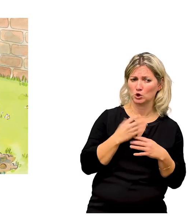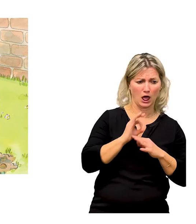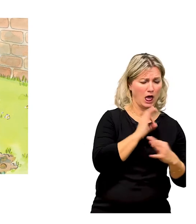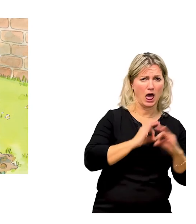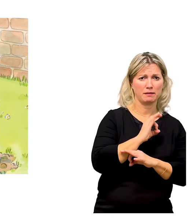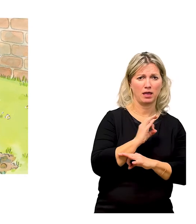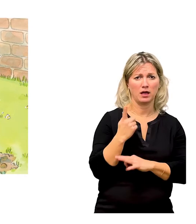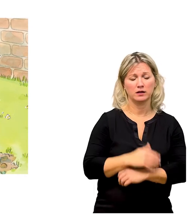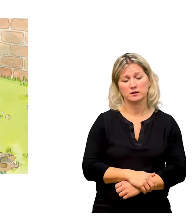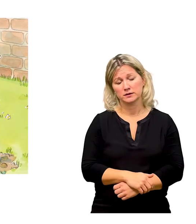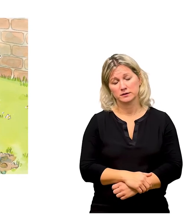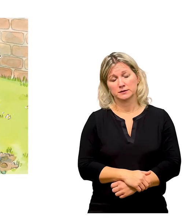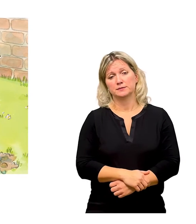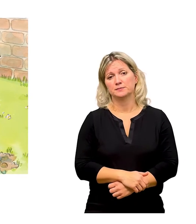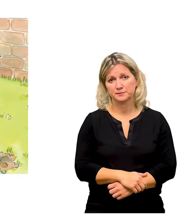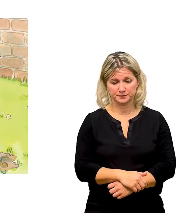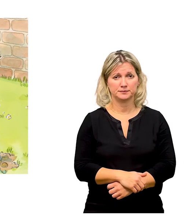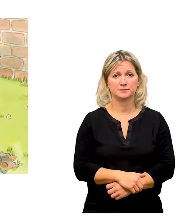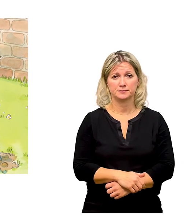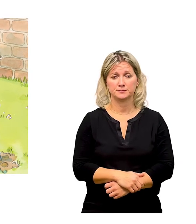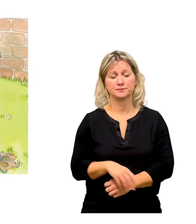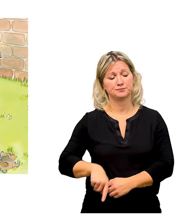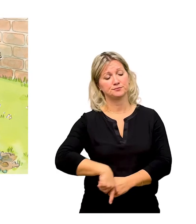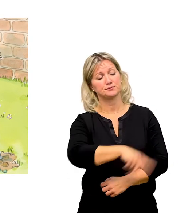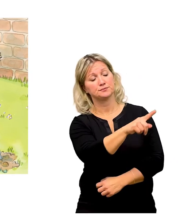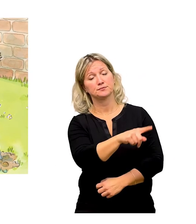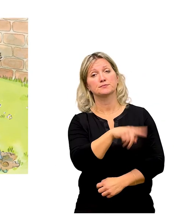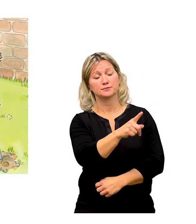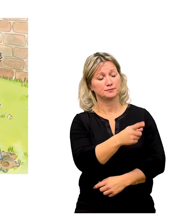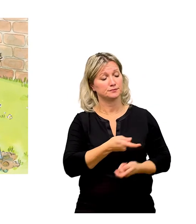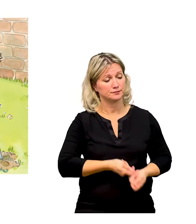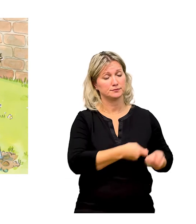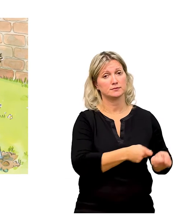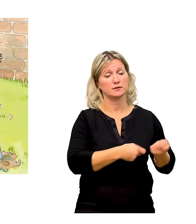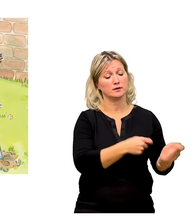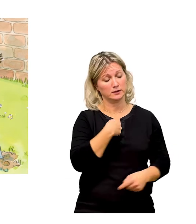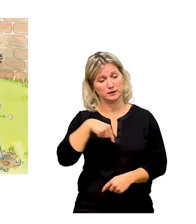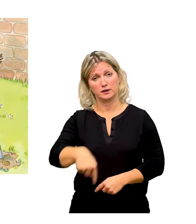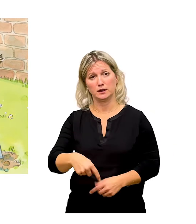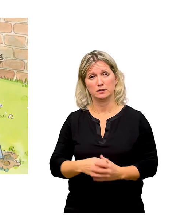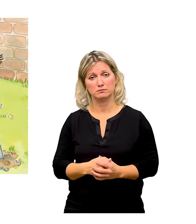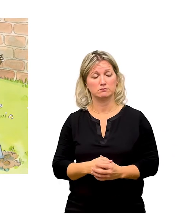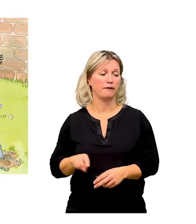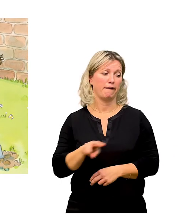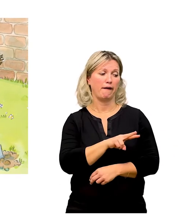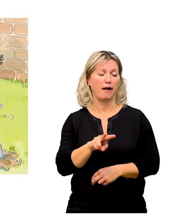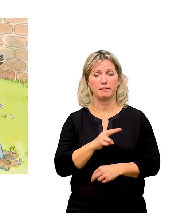leuchtenden Augen. Matteo zuckt mit den Schultern. Dann geh du da hinten hin und ich bleibe hier. Beide